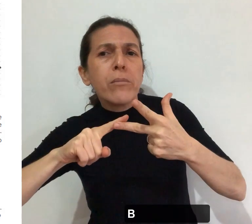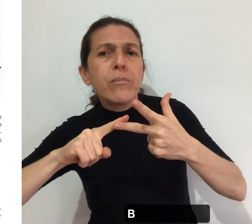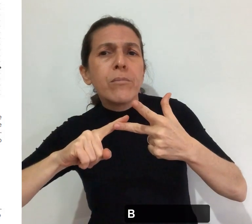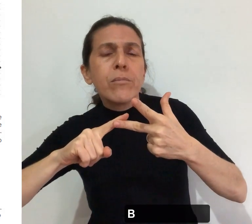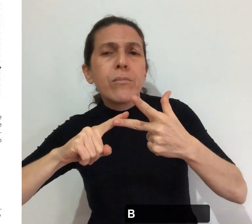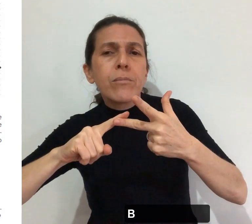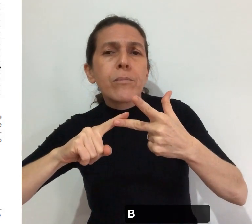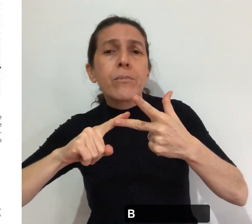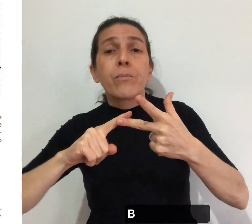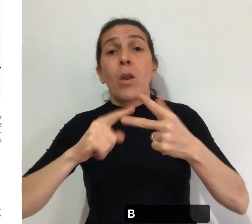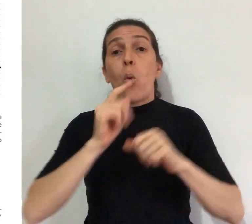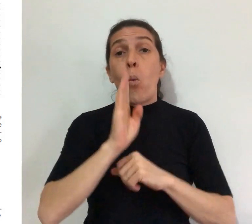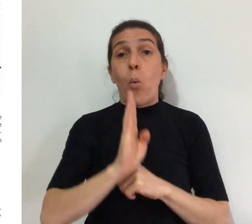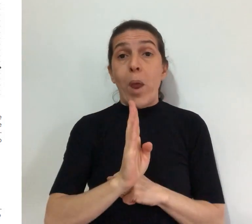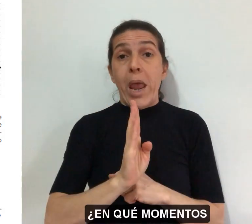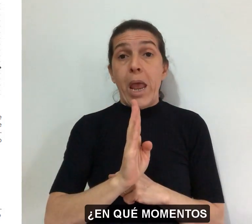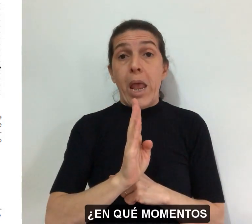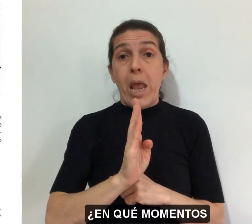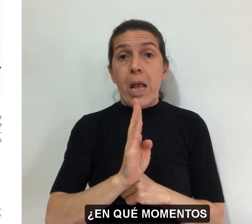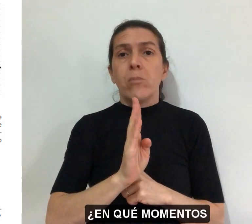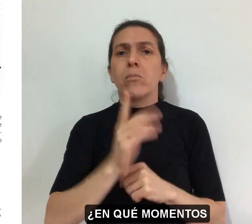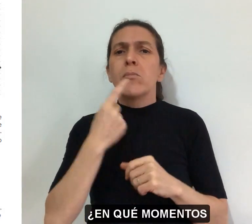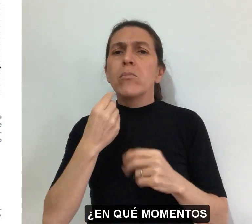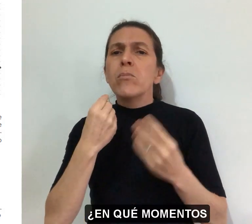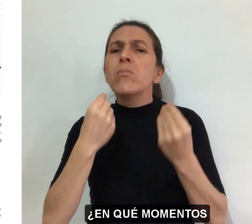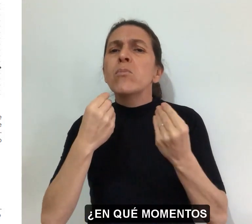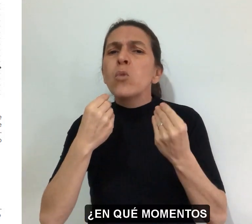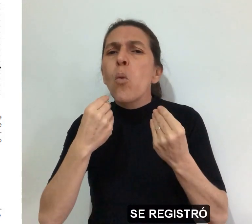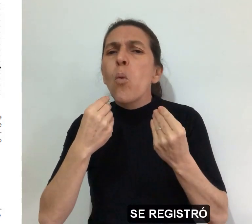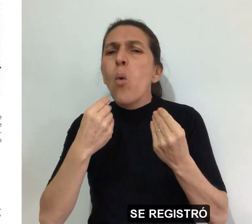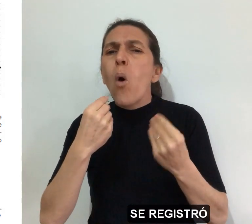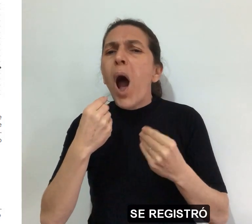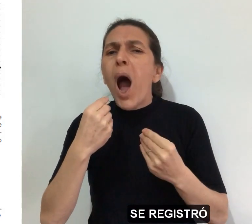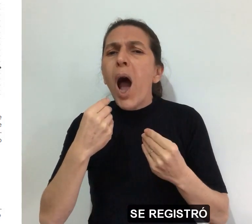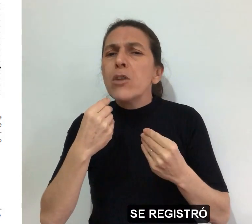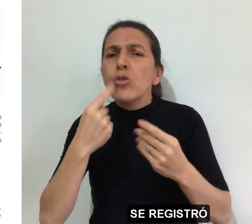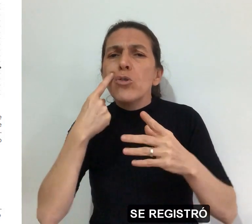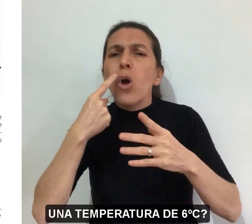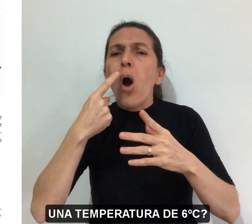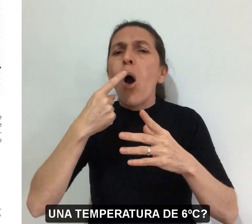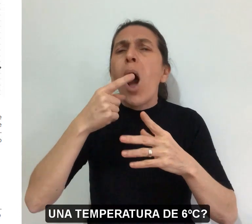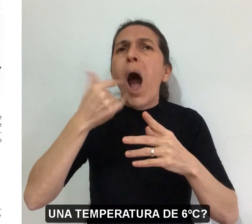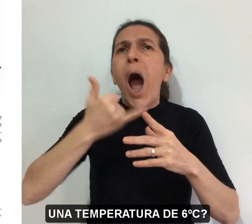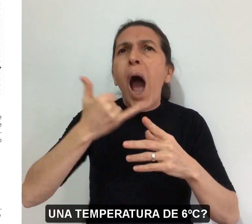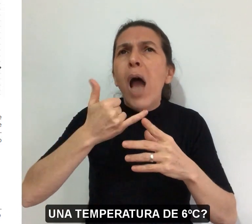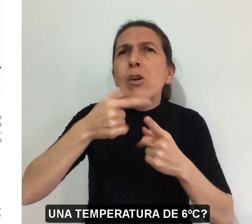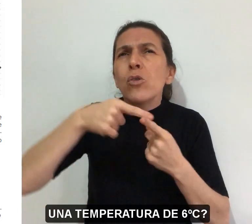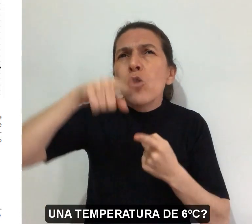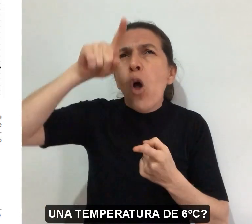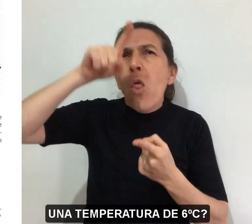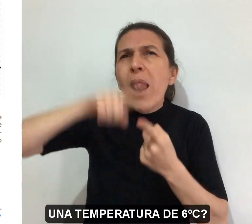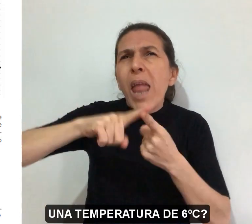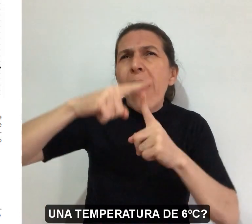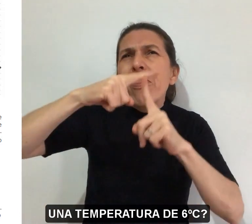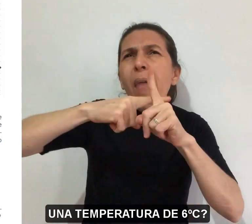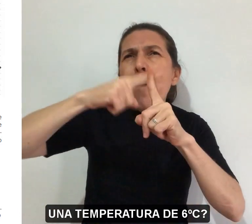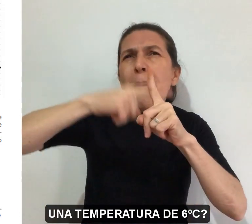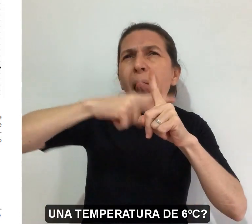¿En qué momentos se registró una temperatura